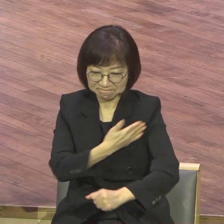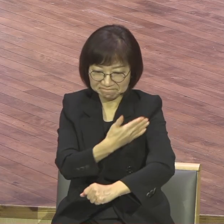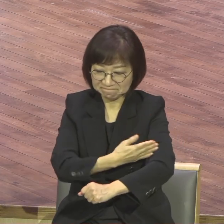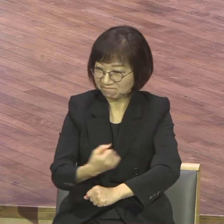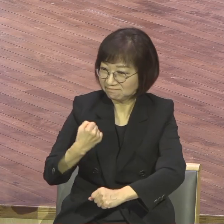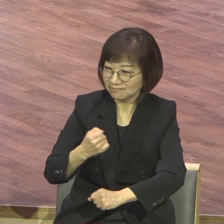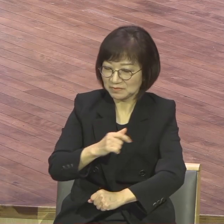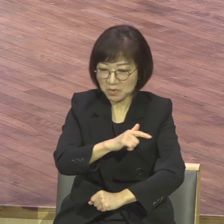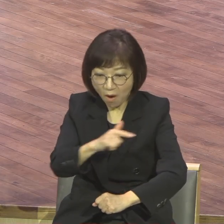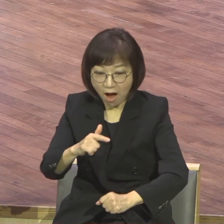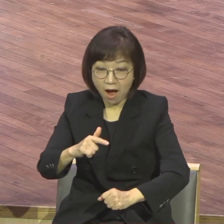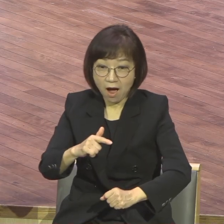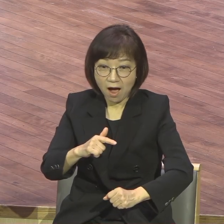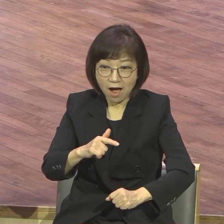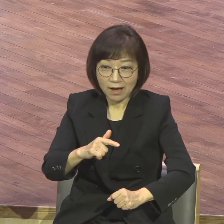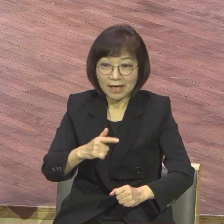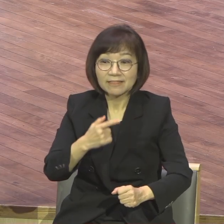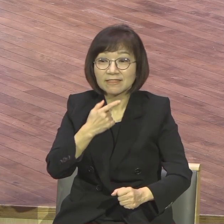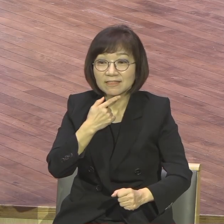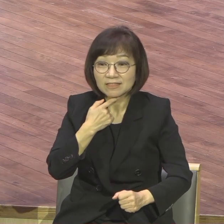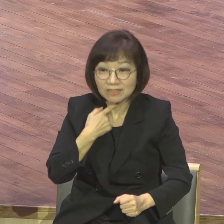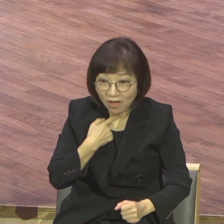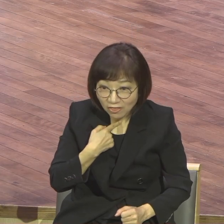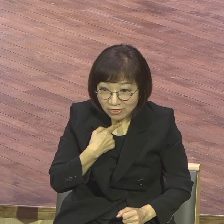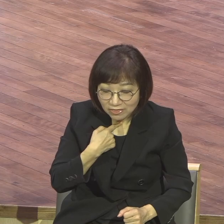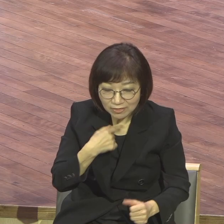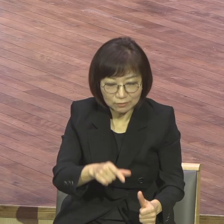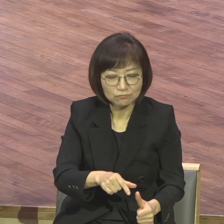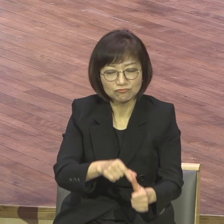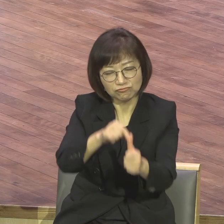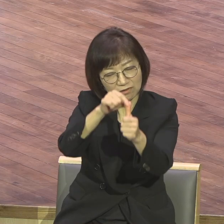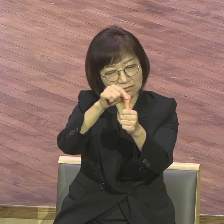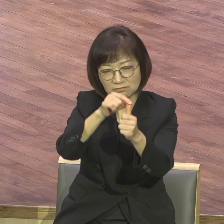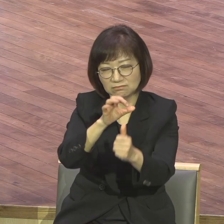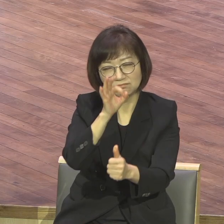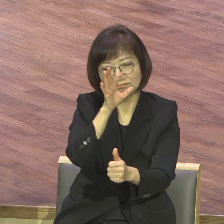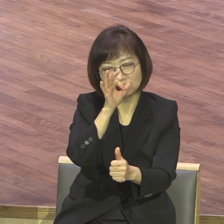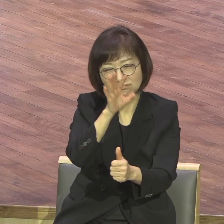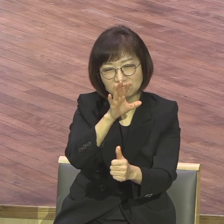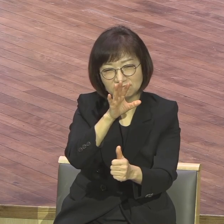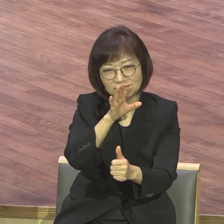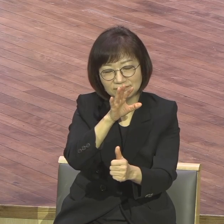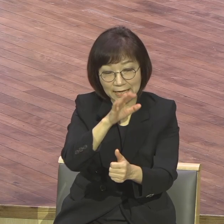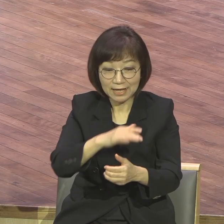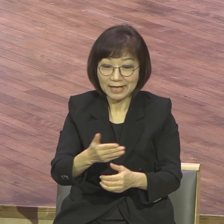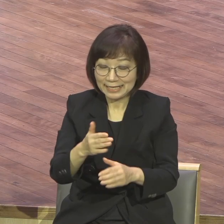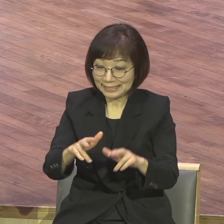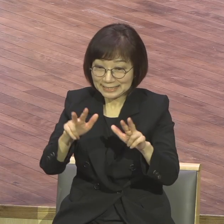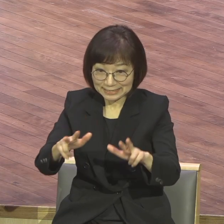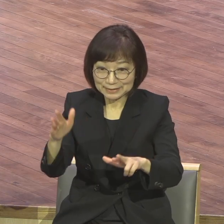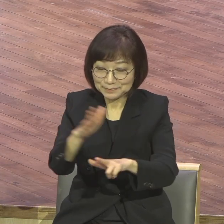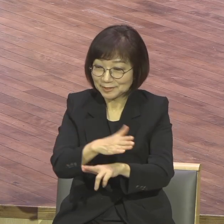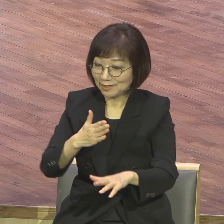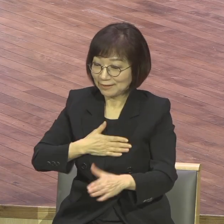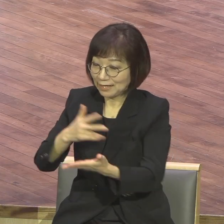주인이 괴락이면 절대로 구원 받을 수 없다. 그다지 서론이다. 나의 주인은 예수 그리스도다.